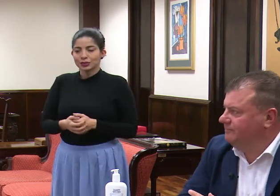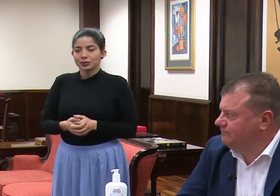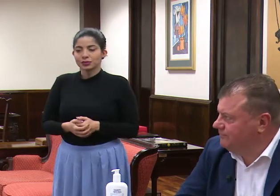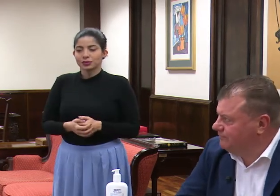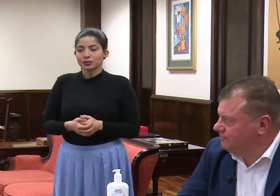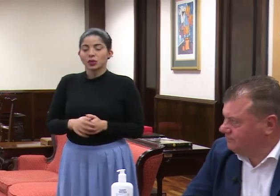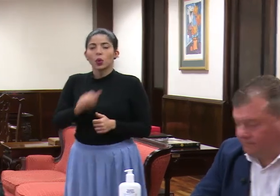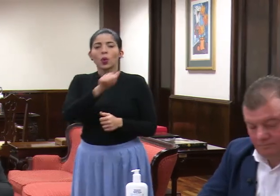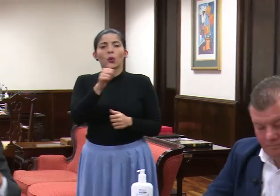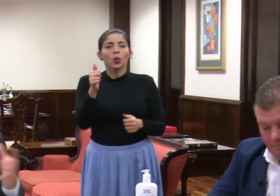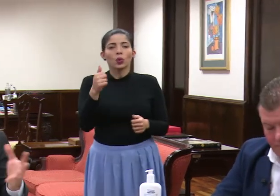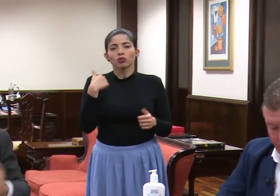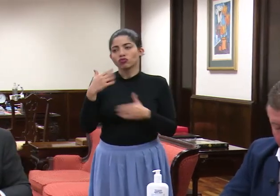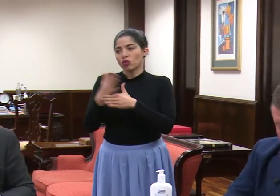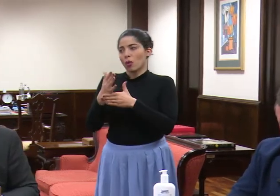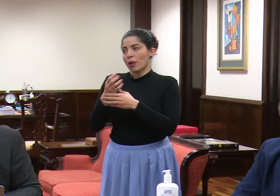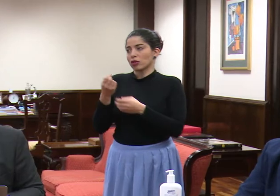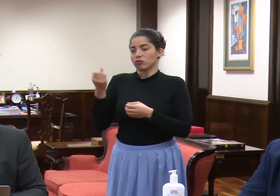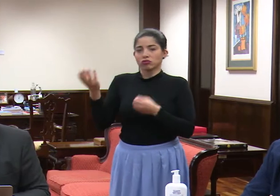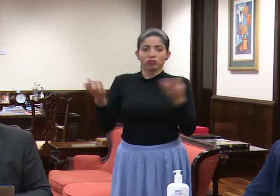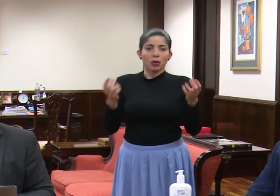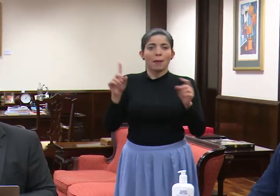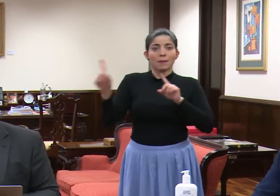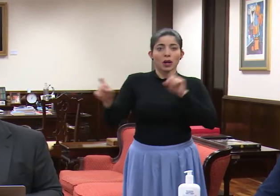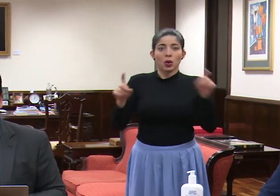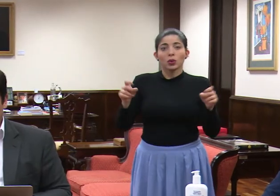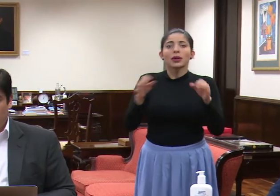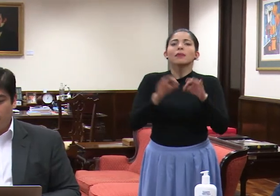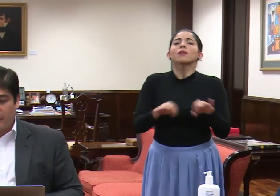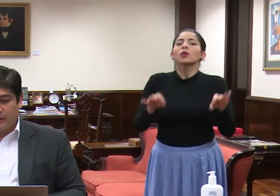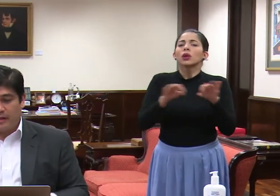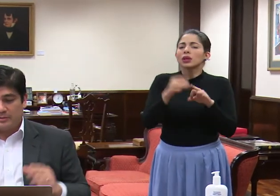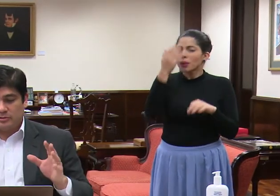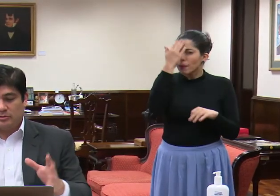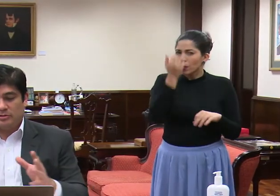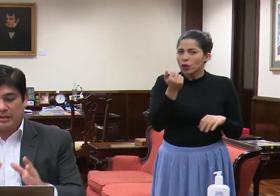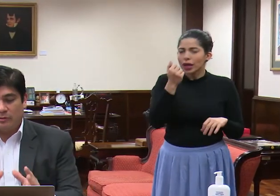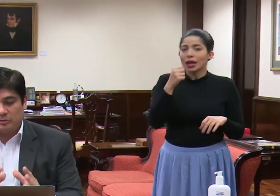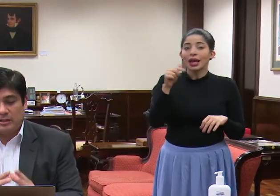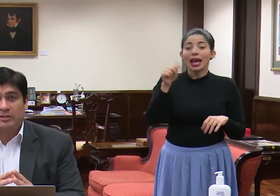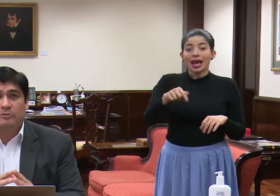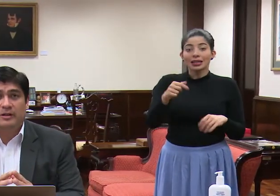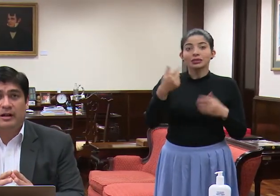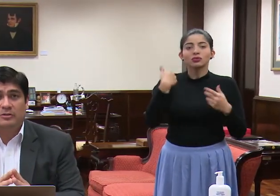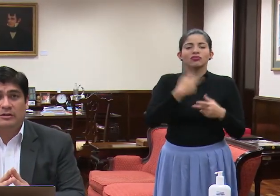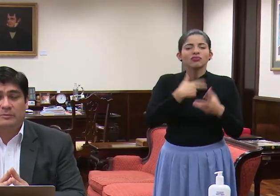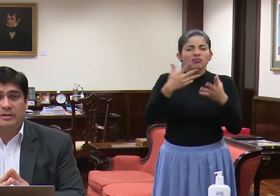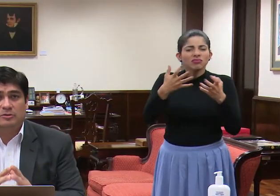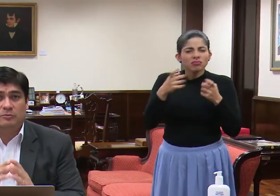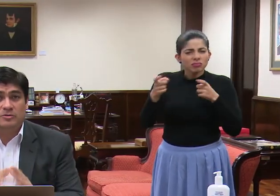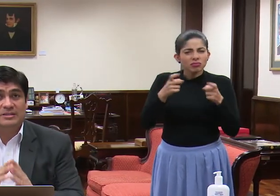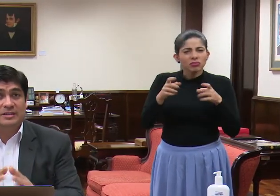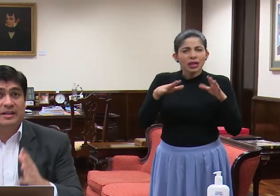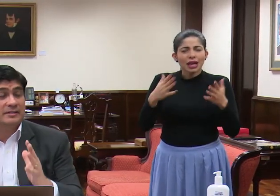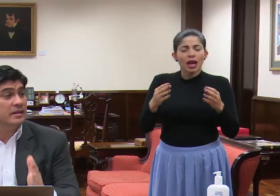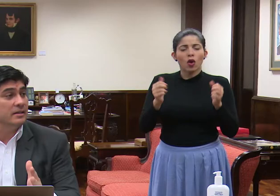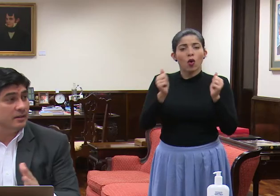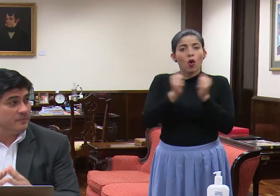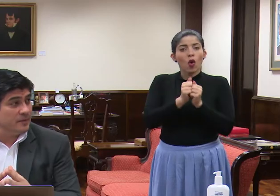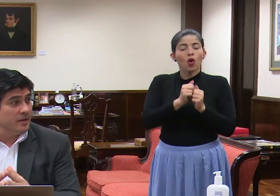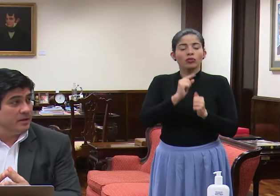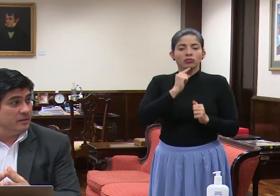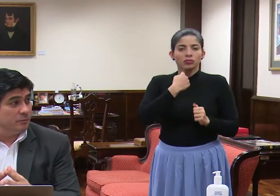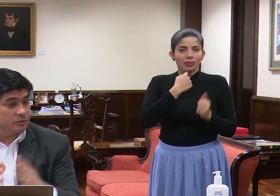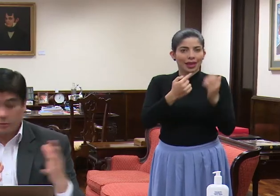En esto, otras, y yo les comparto las preguntas, también es importante, porque esto, si algo hemos querido manejarlo también es con mucha seriedad